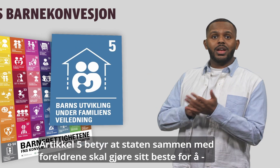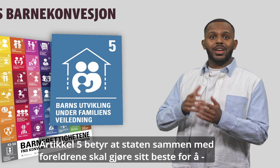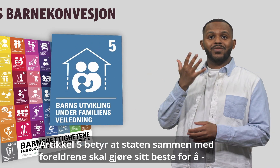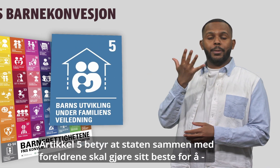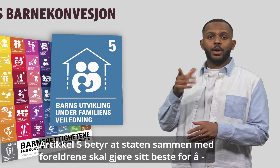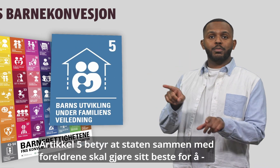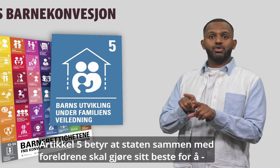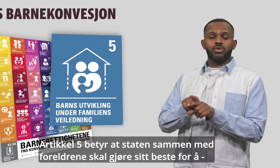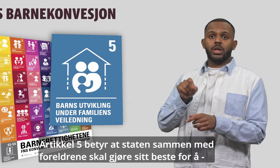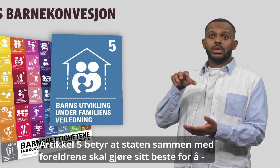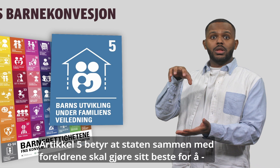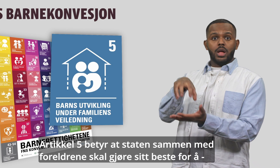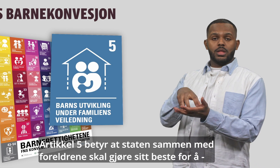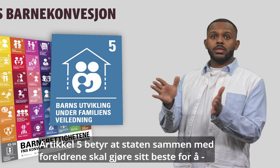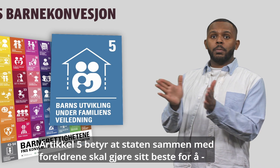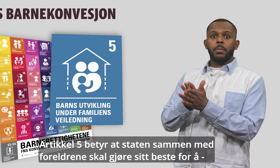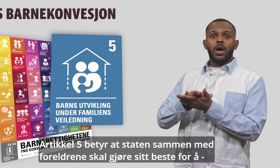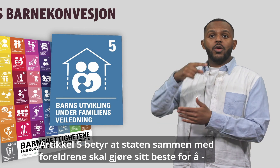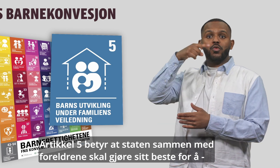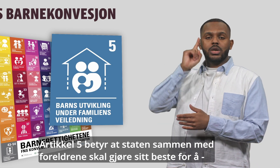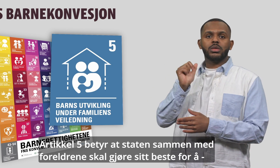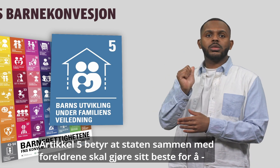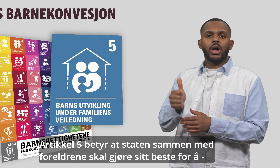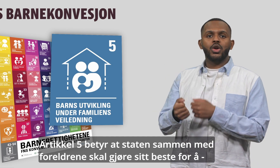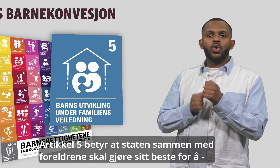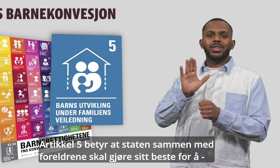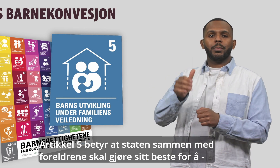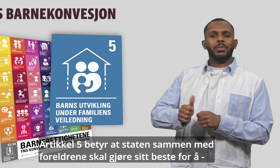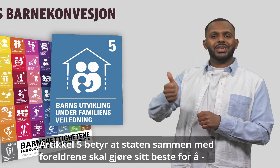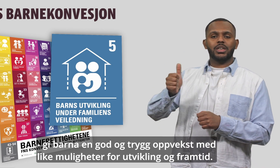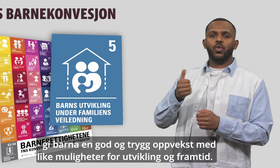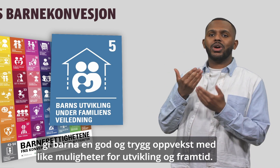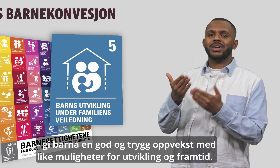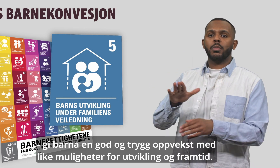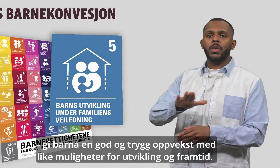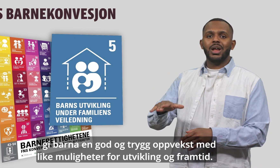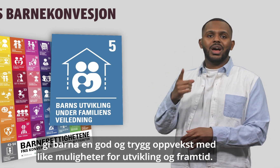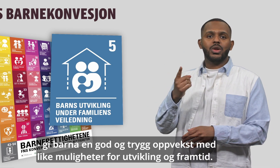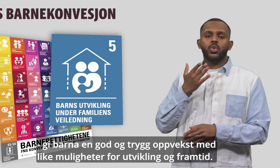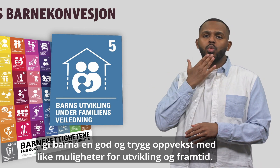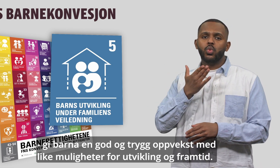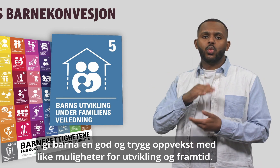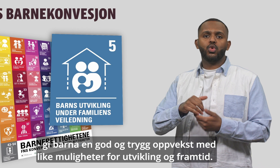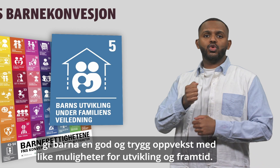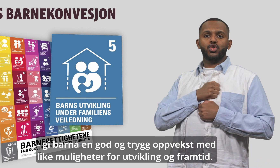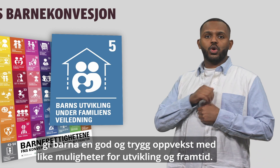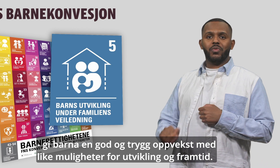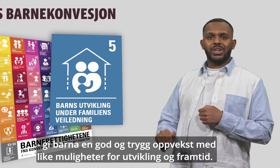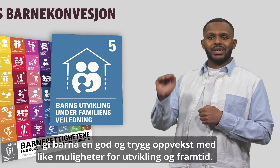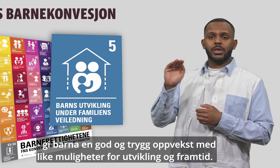Artikkel 5 betyr at staten sammen med foreldrene skal gjøre sitt beste for å gi barna god og trygg oppvekst med like muligheter for utvikling og